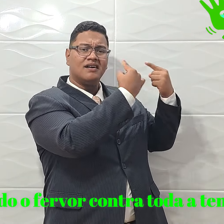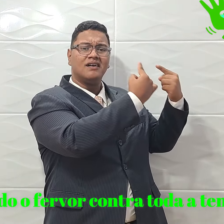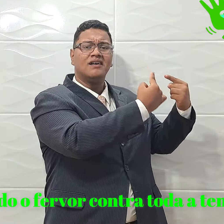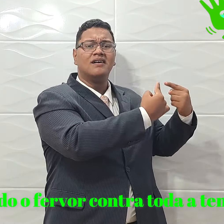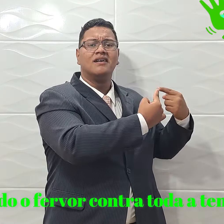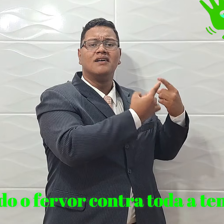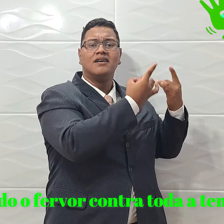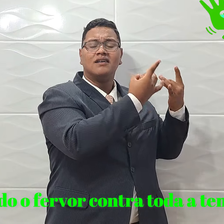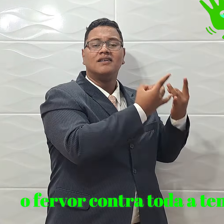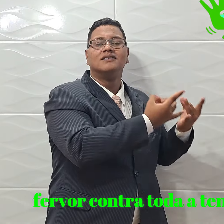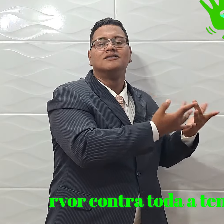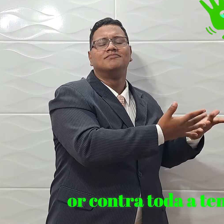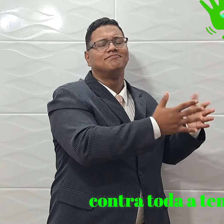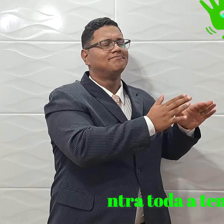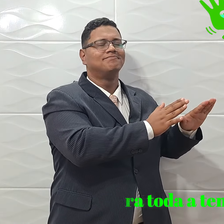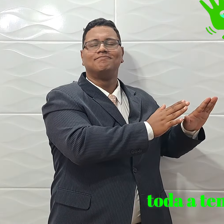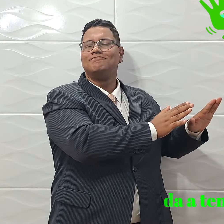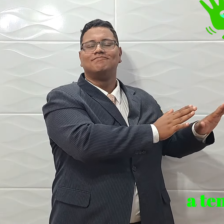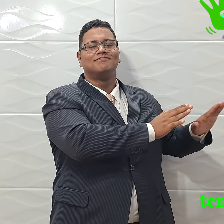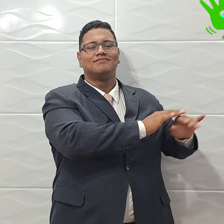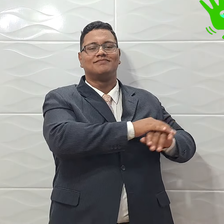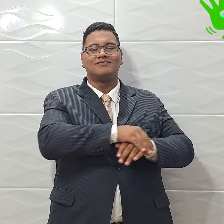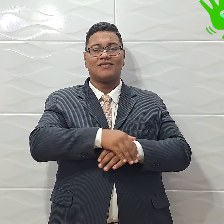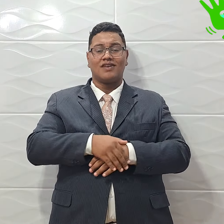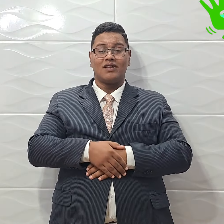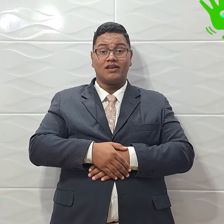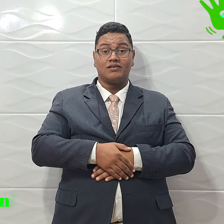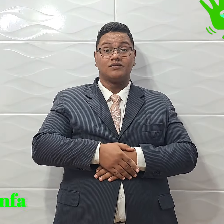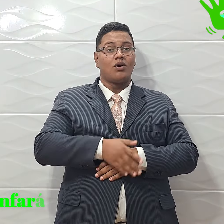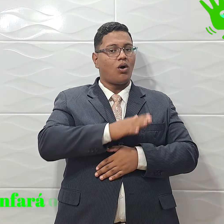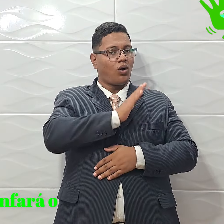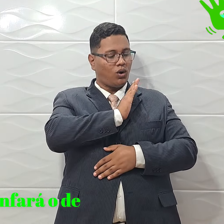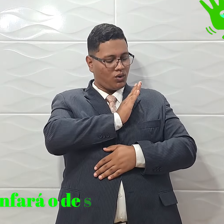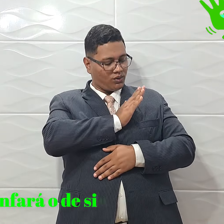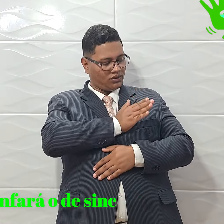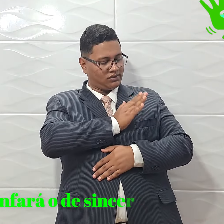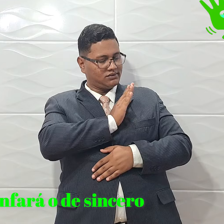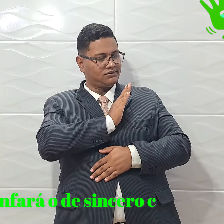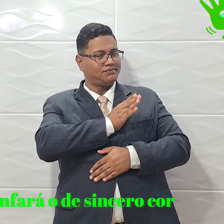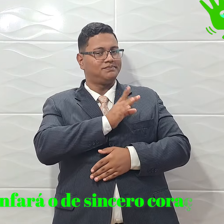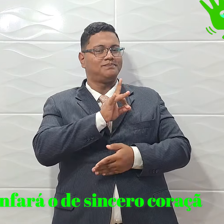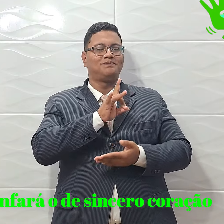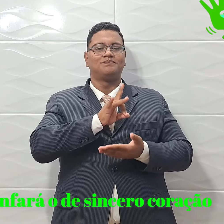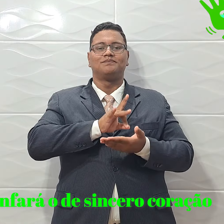tentação Só triunfará o de